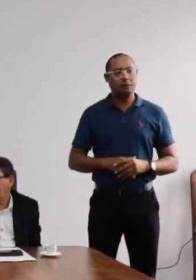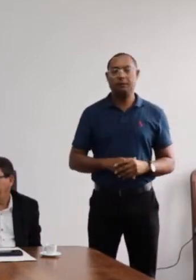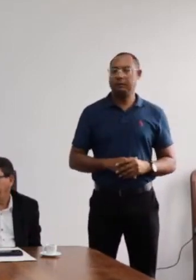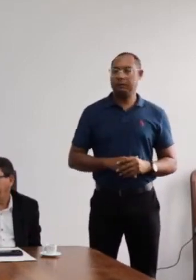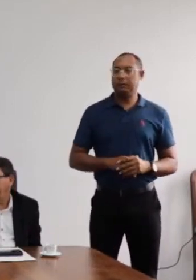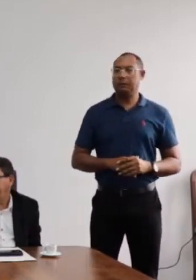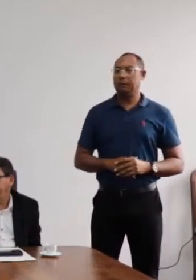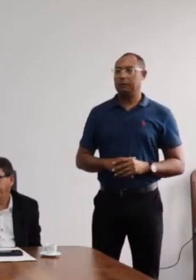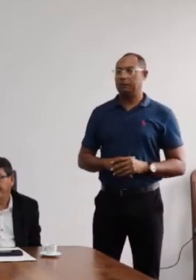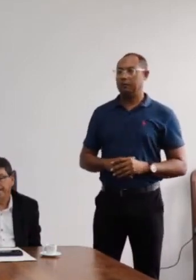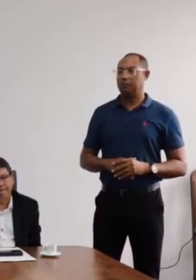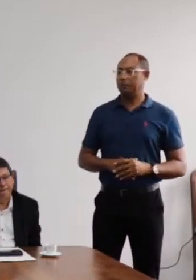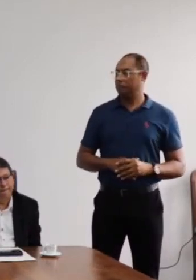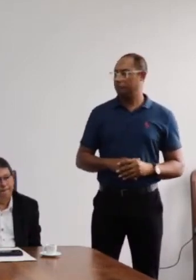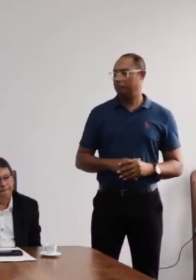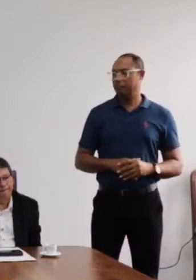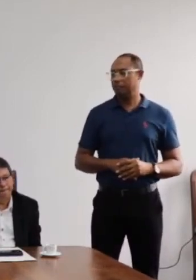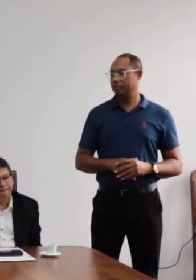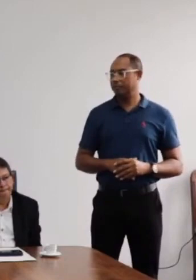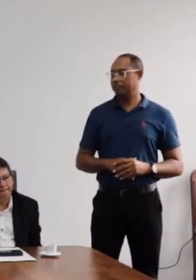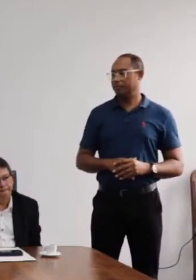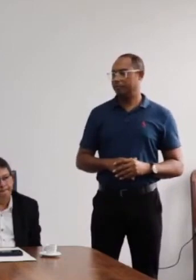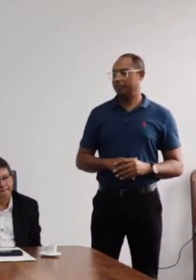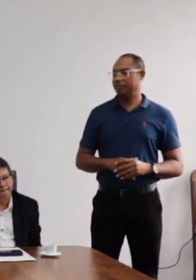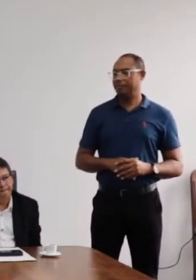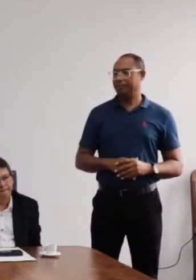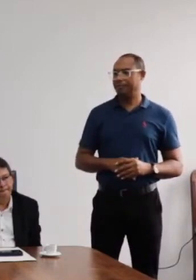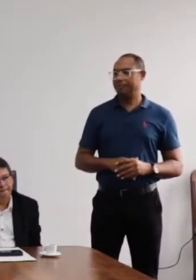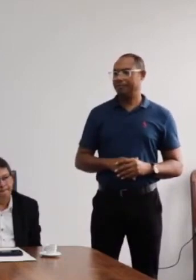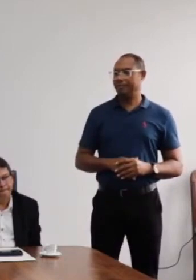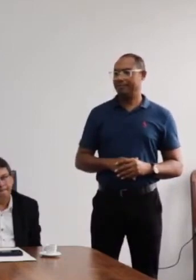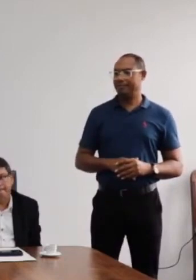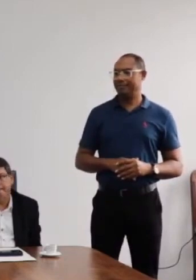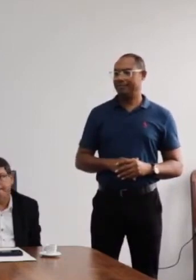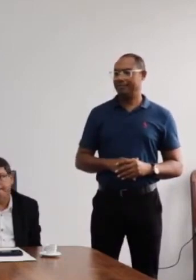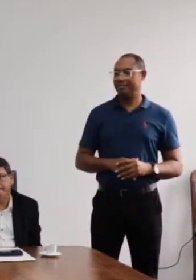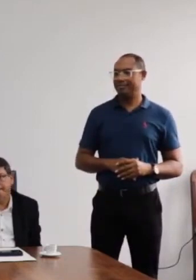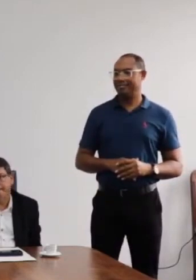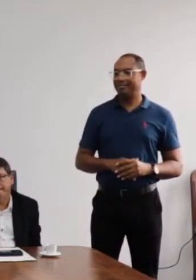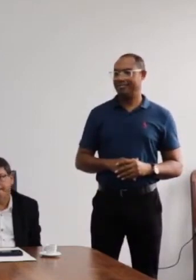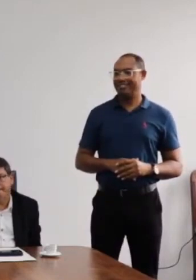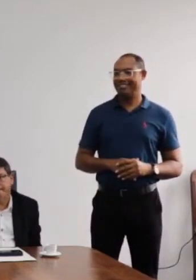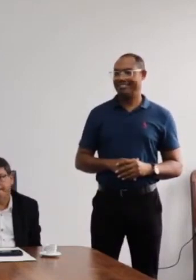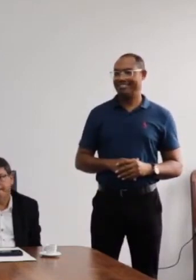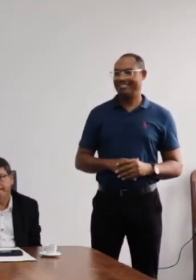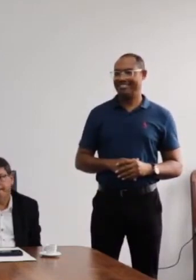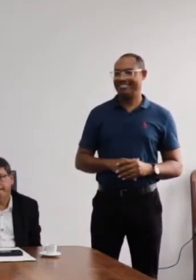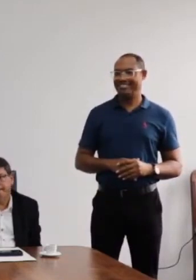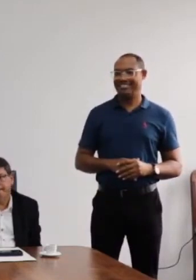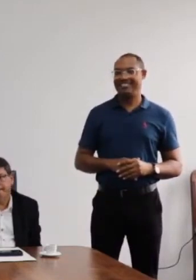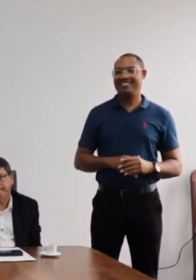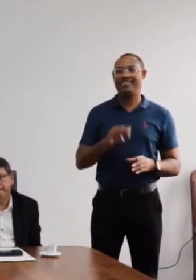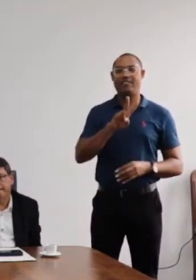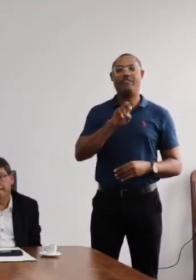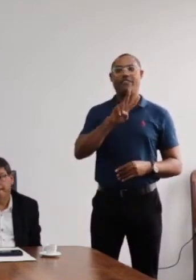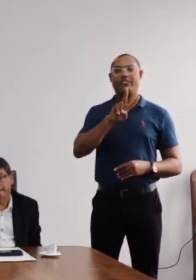saudar os... por favor... professora Valéria,